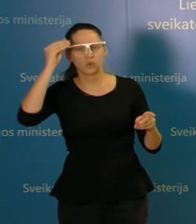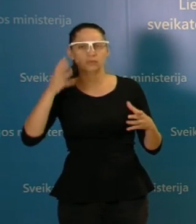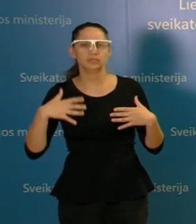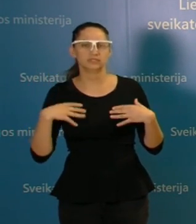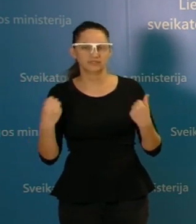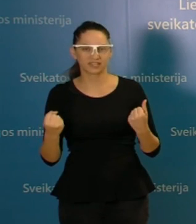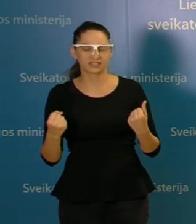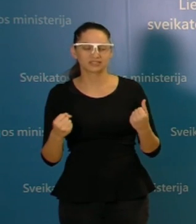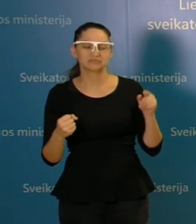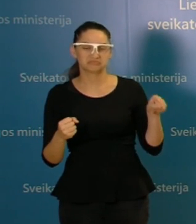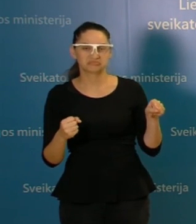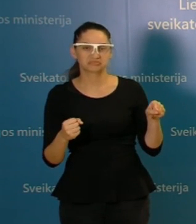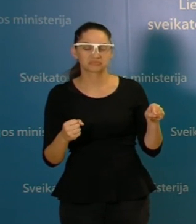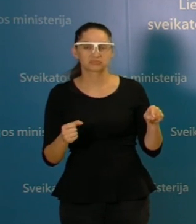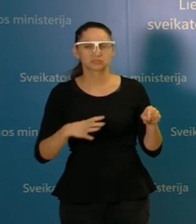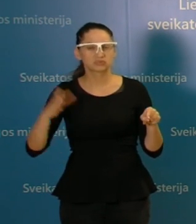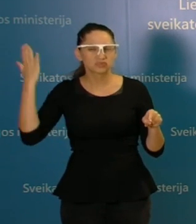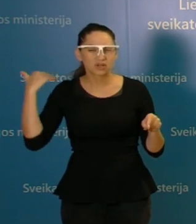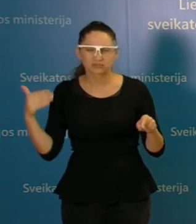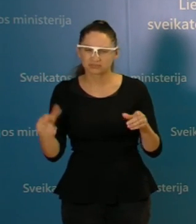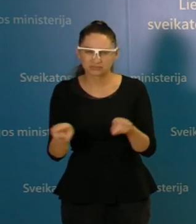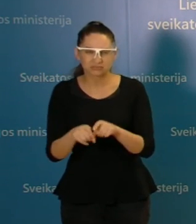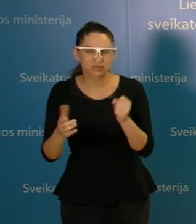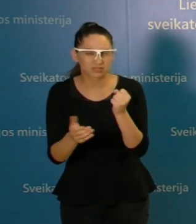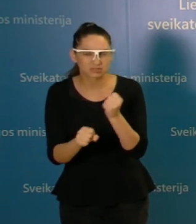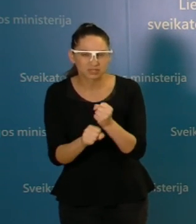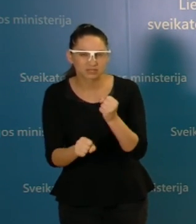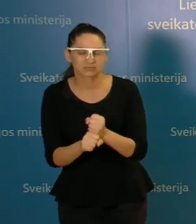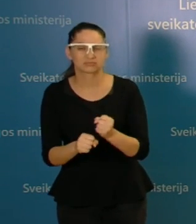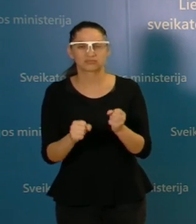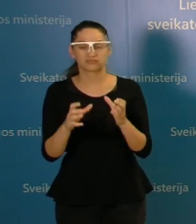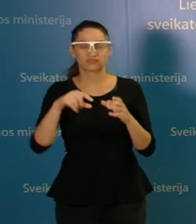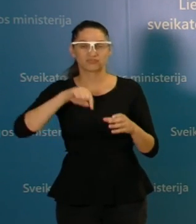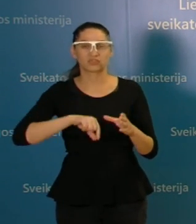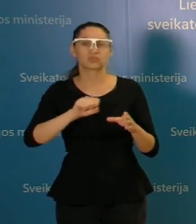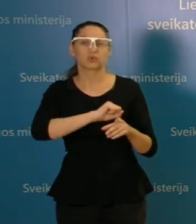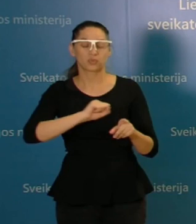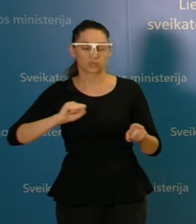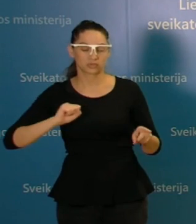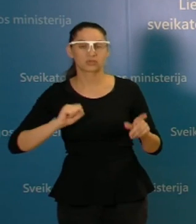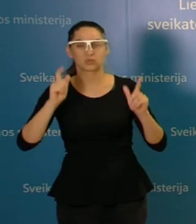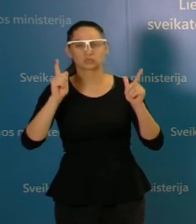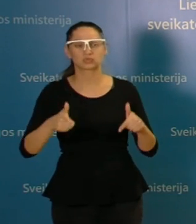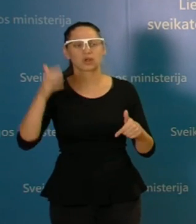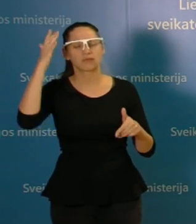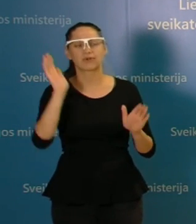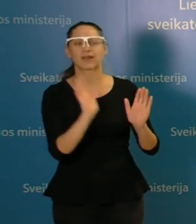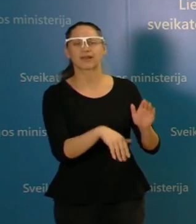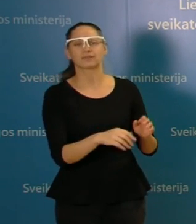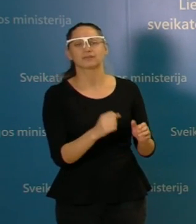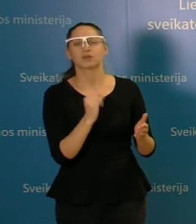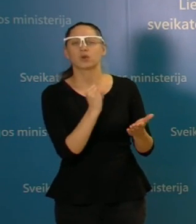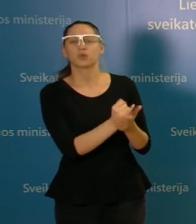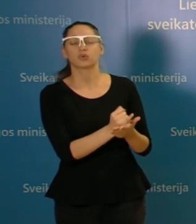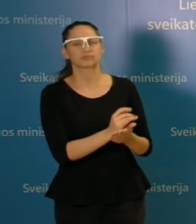dalis. Jinai visada tokia buvo. Šeimos gydytojai turi ir turės savo vaidmenį. Tikrai nereikia čia nieko gazdintis ar